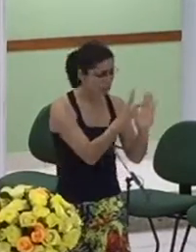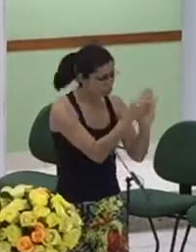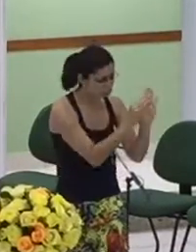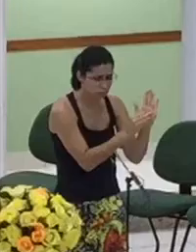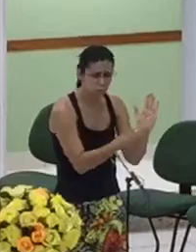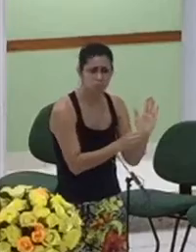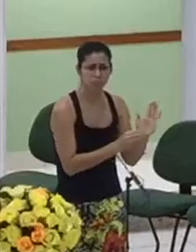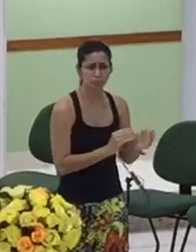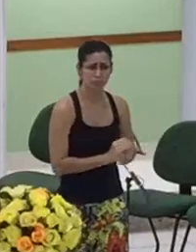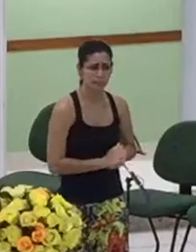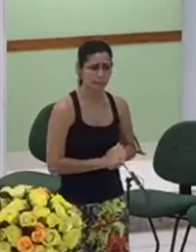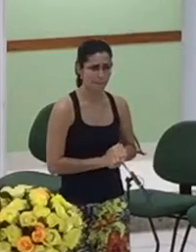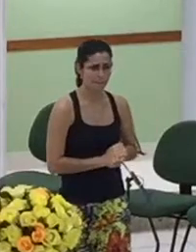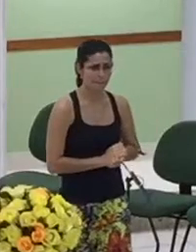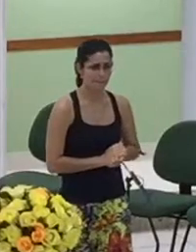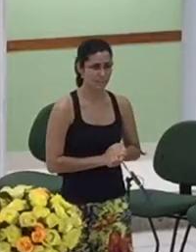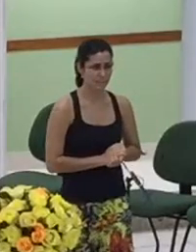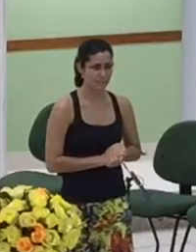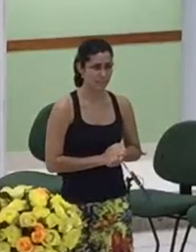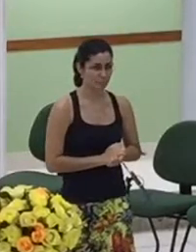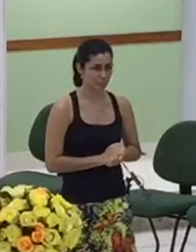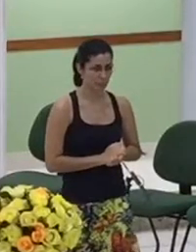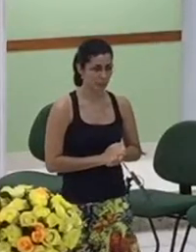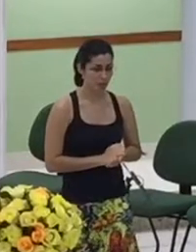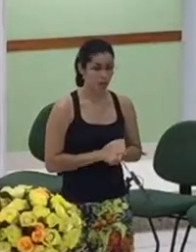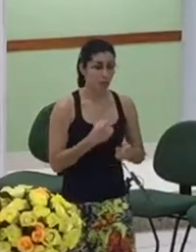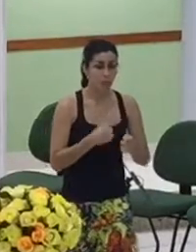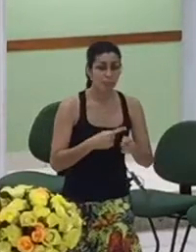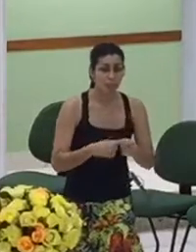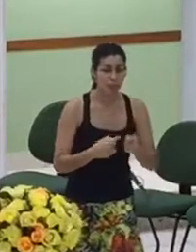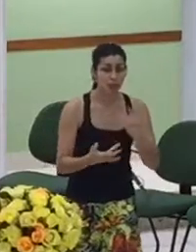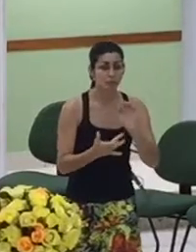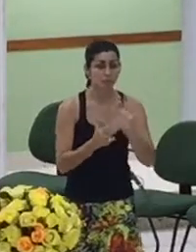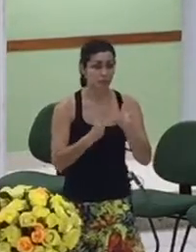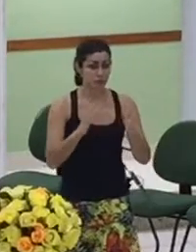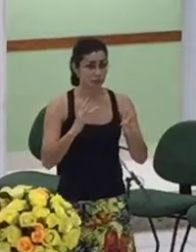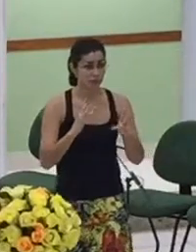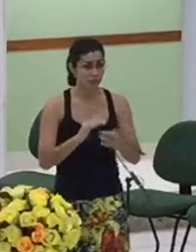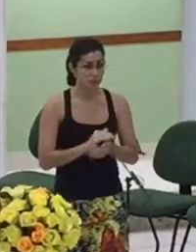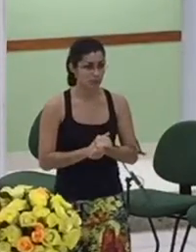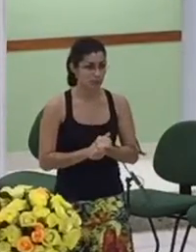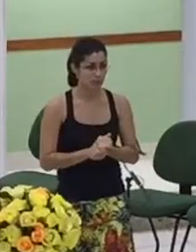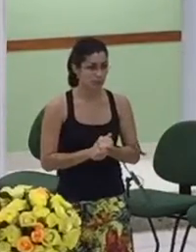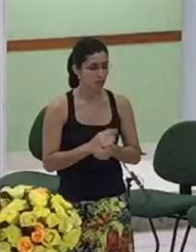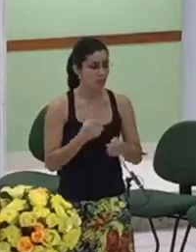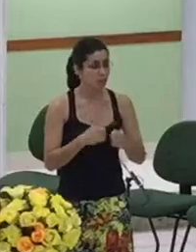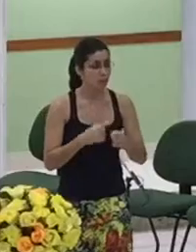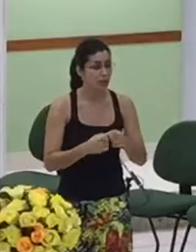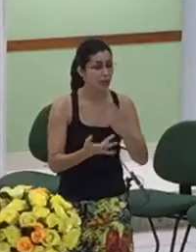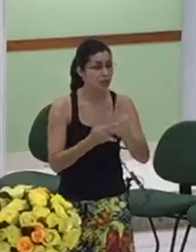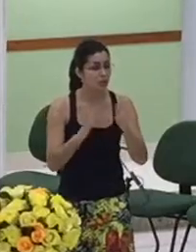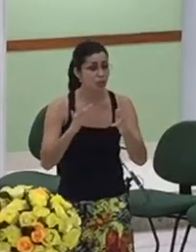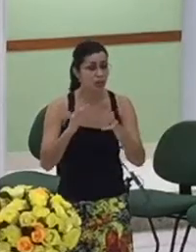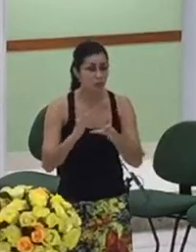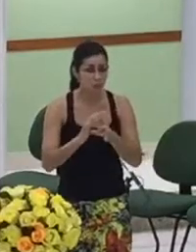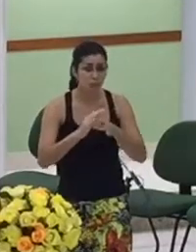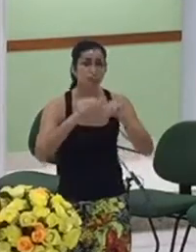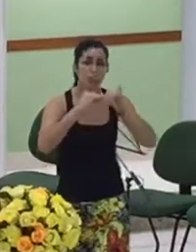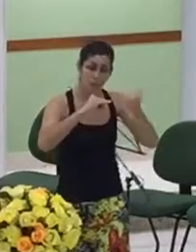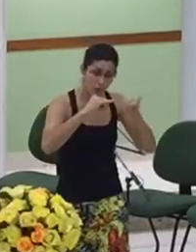na frente de vocês entrarão na frente de vocês entrarão no reino dos céus muitas prostrutas muitos